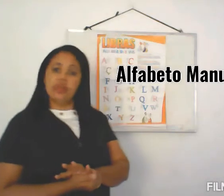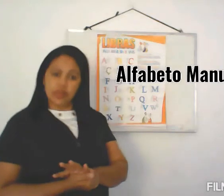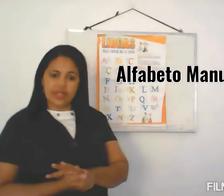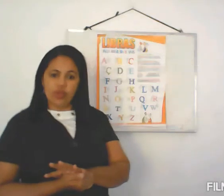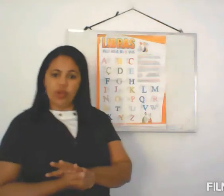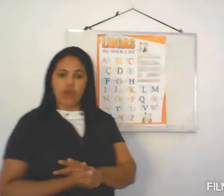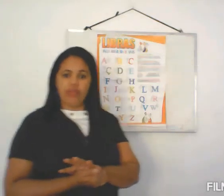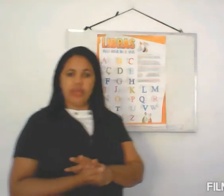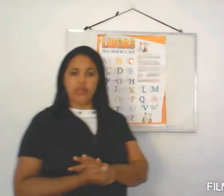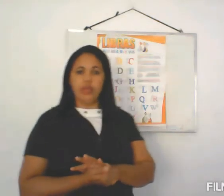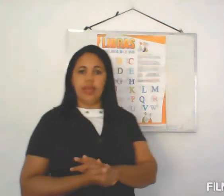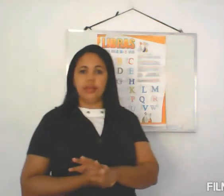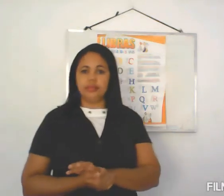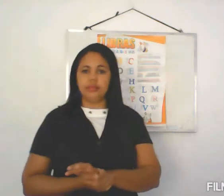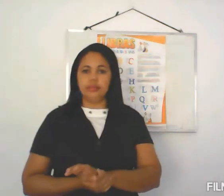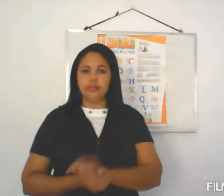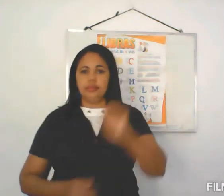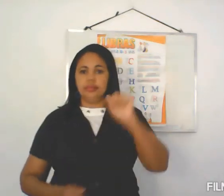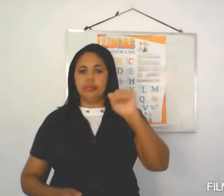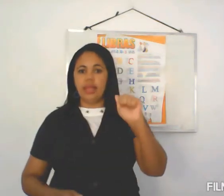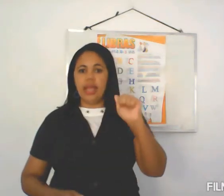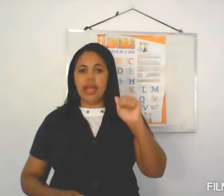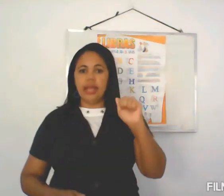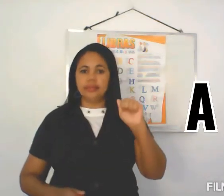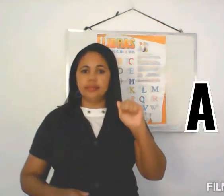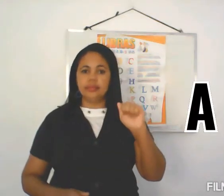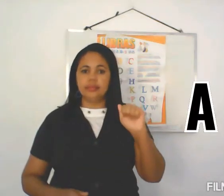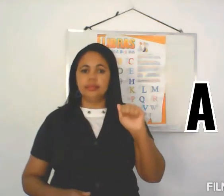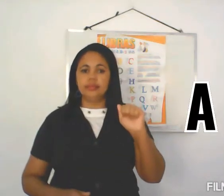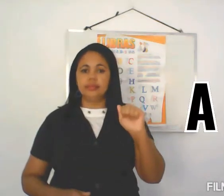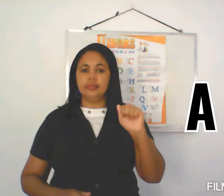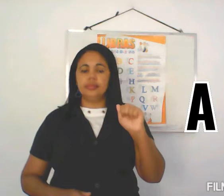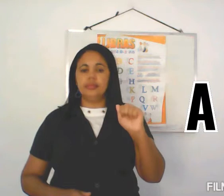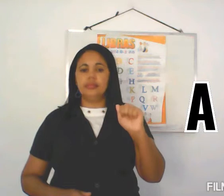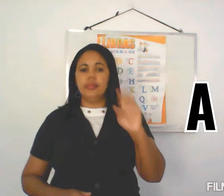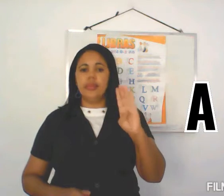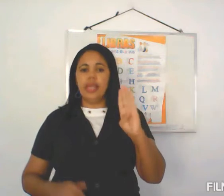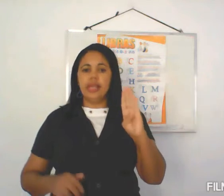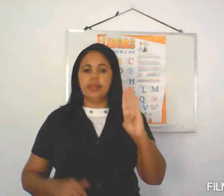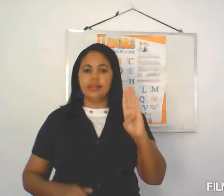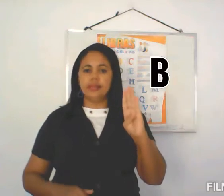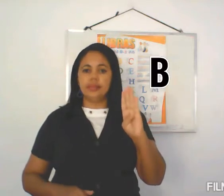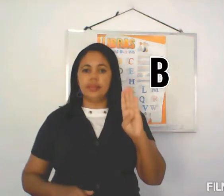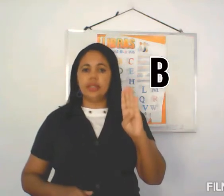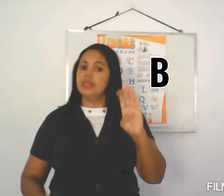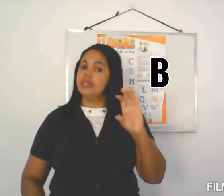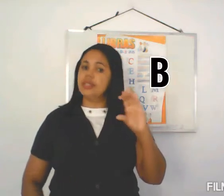fazer o nosso alfabeto manual? A B C